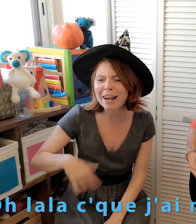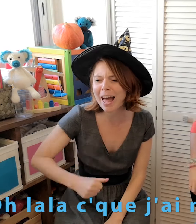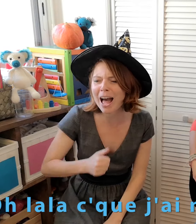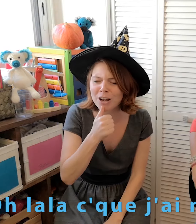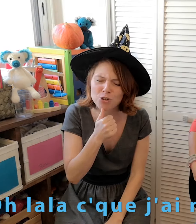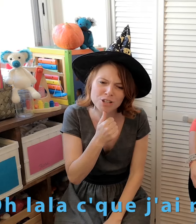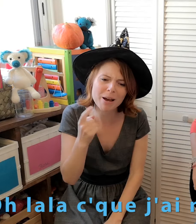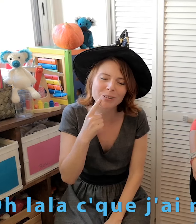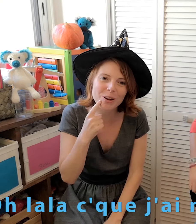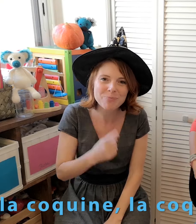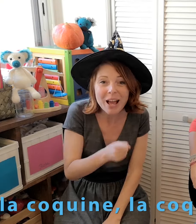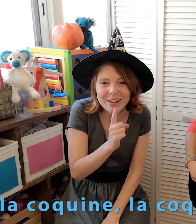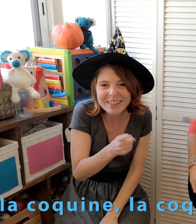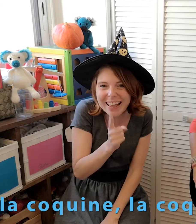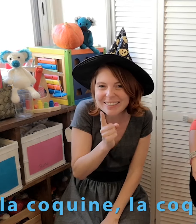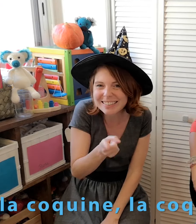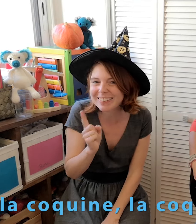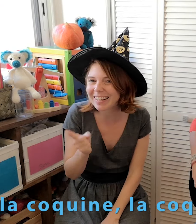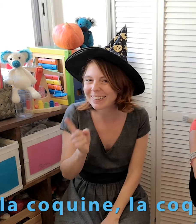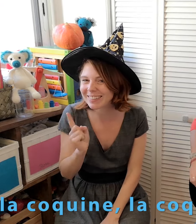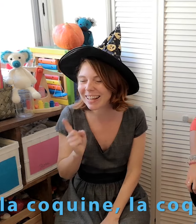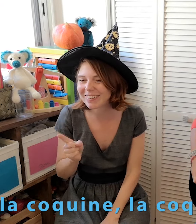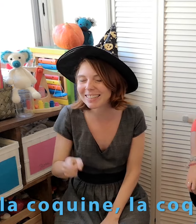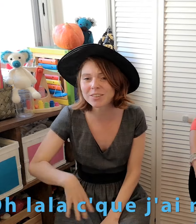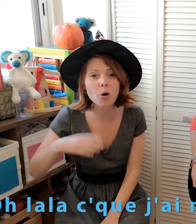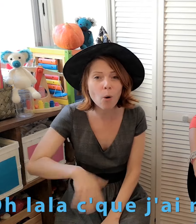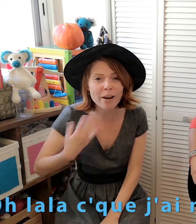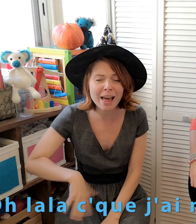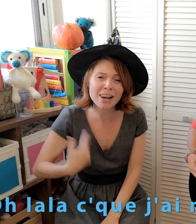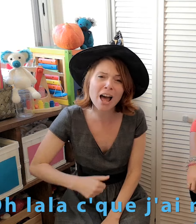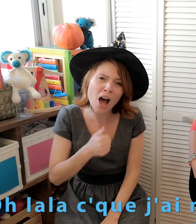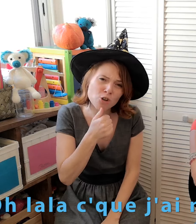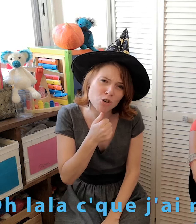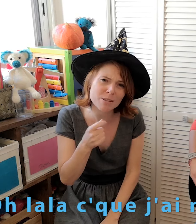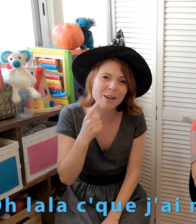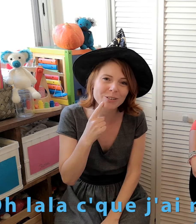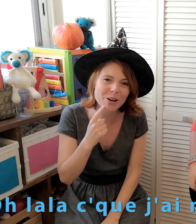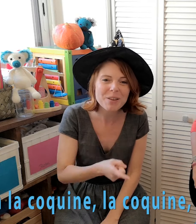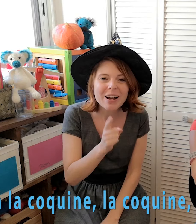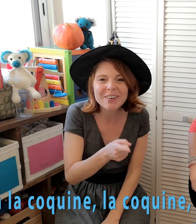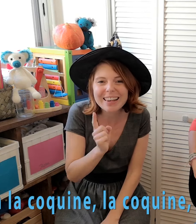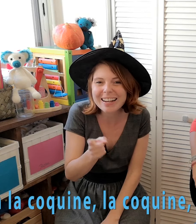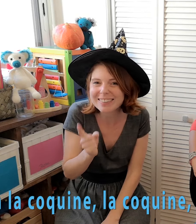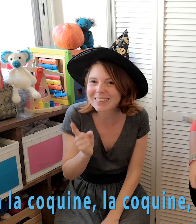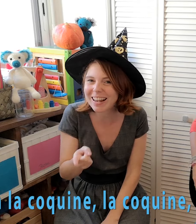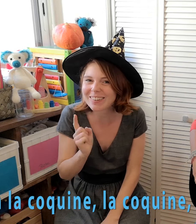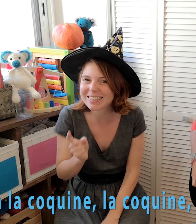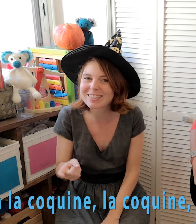la, que j'ai mal aux dents Oh la coquine, la coquine, oh la coquine Oh la la, que j'ai mal aux dents Oh la coquine, la coquine